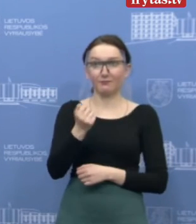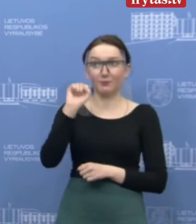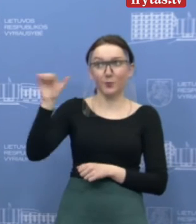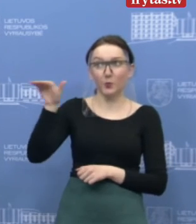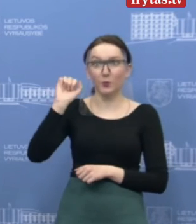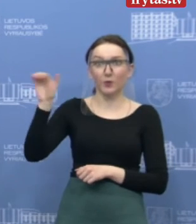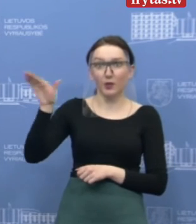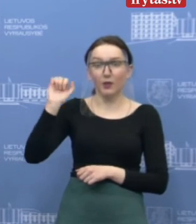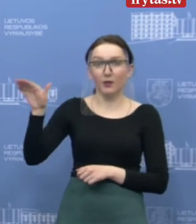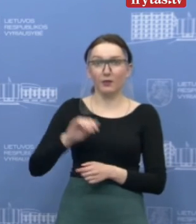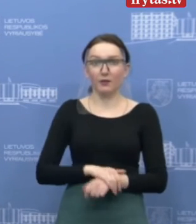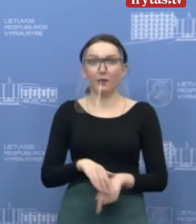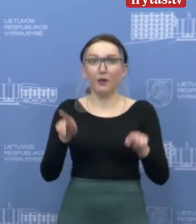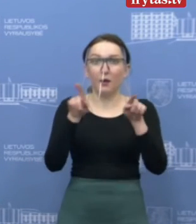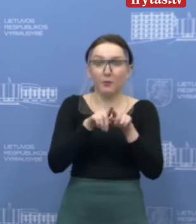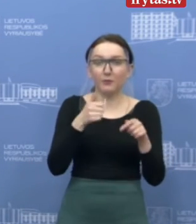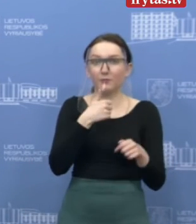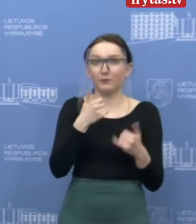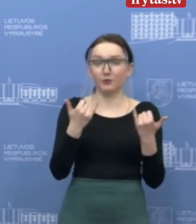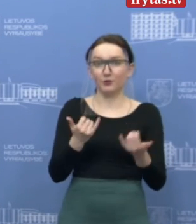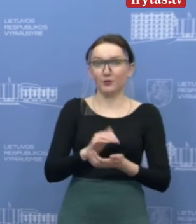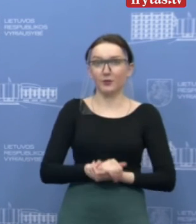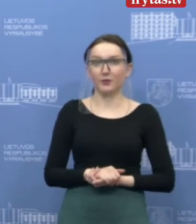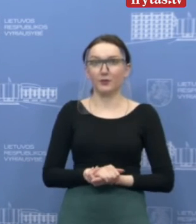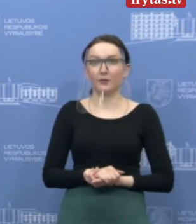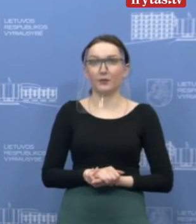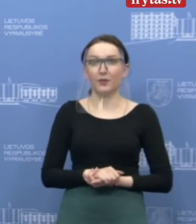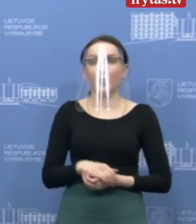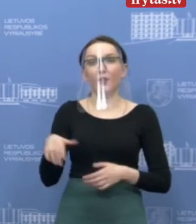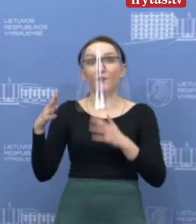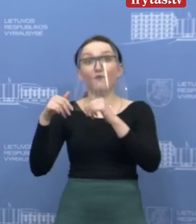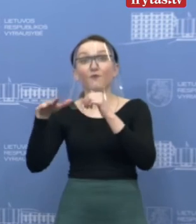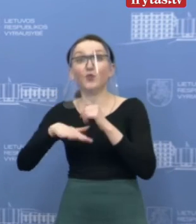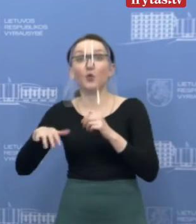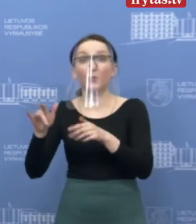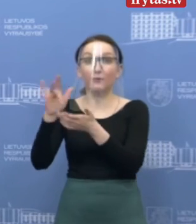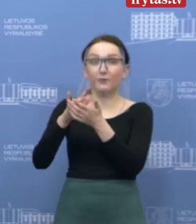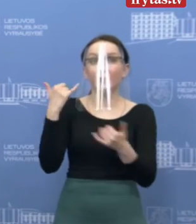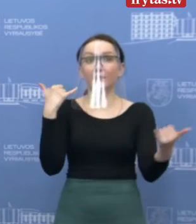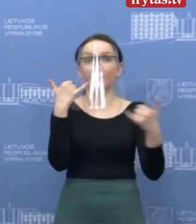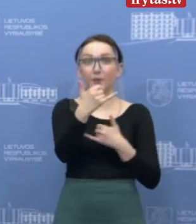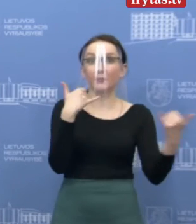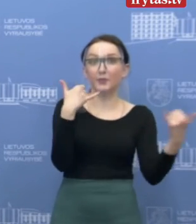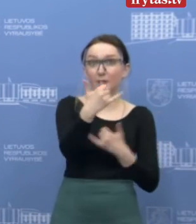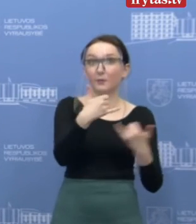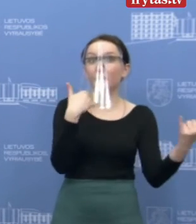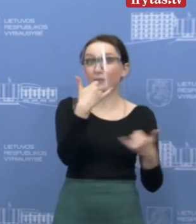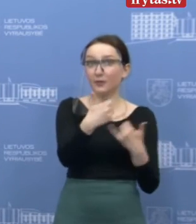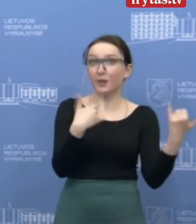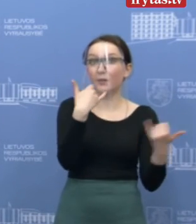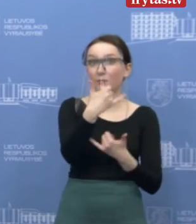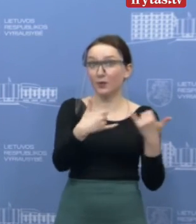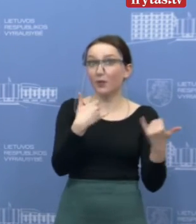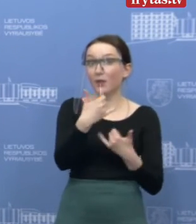atstoja tą patį, ką dabar daro ir visuomenys veikatos centros, skambučių centros, tai jie skambina tam